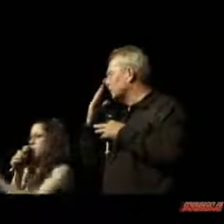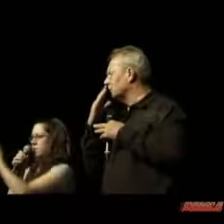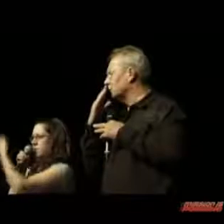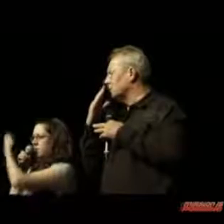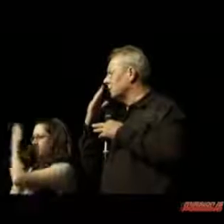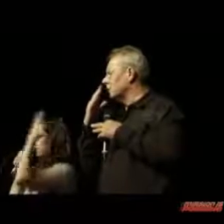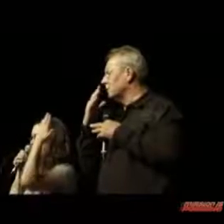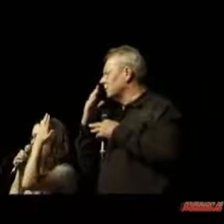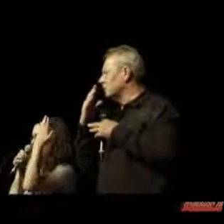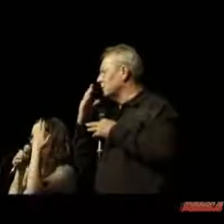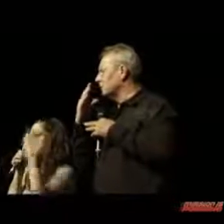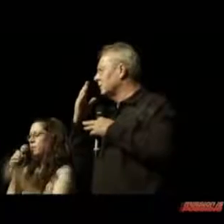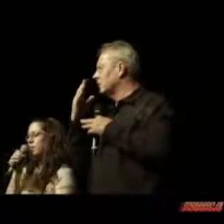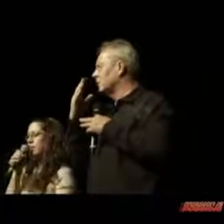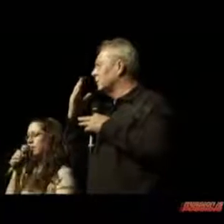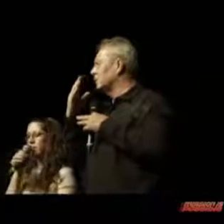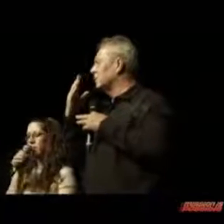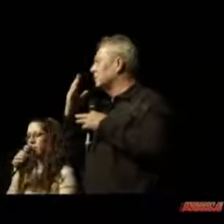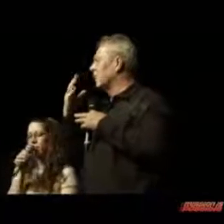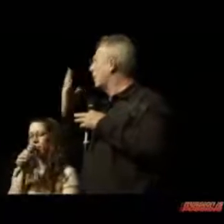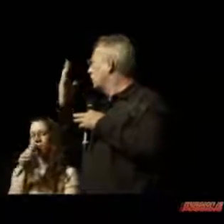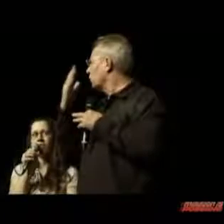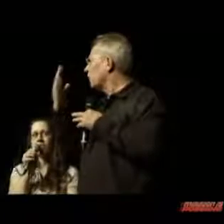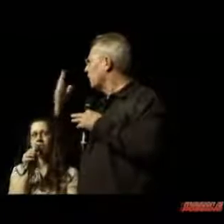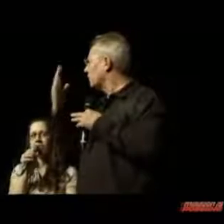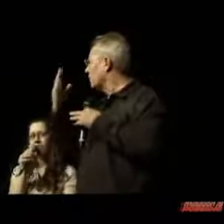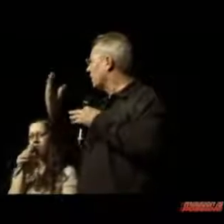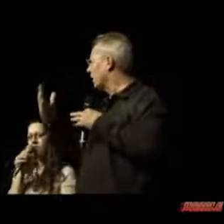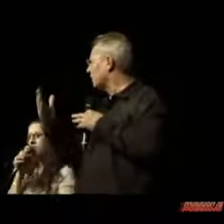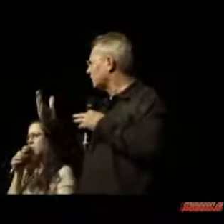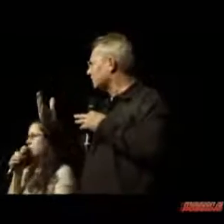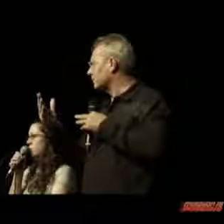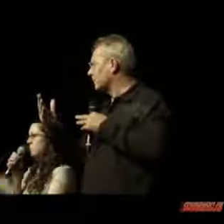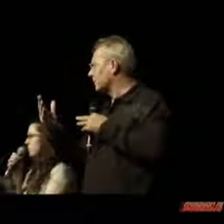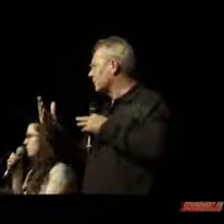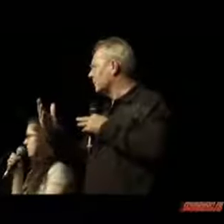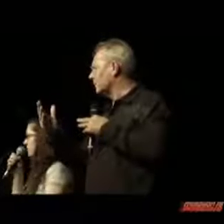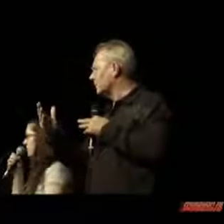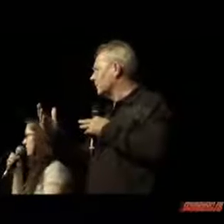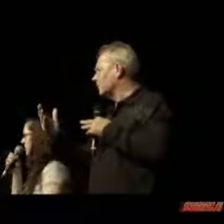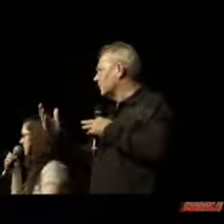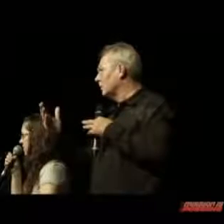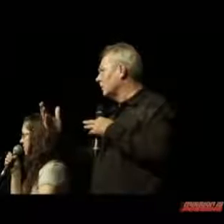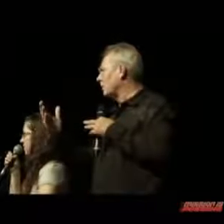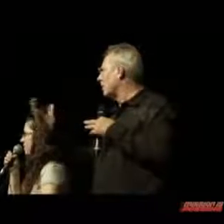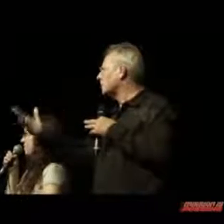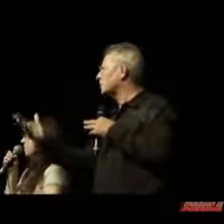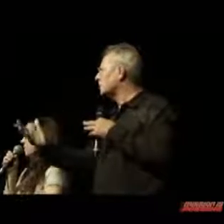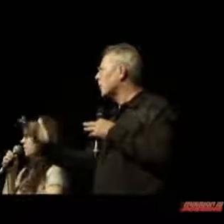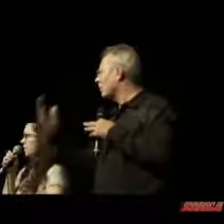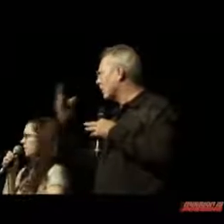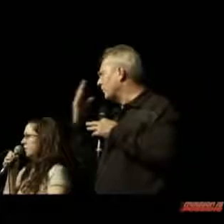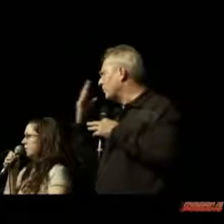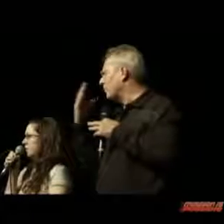Aber plötzlich war es komplette Leere in meinem Kopf. konnte mich nicht mehr an das Gebet erinnern.